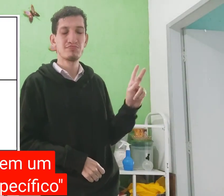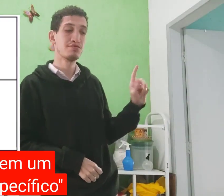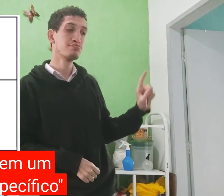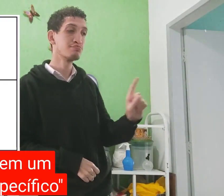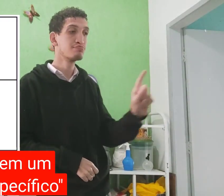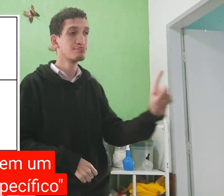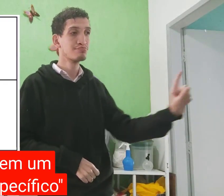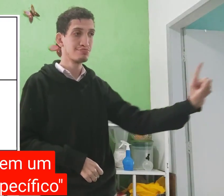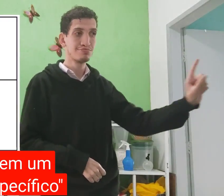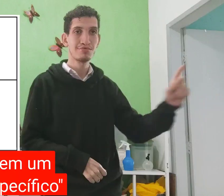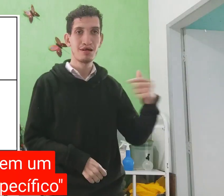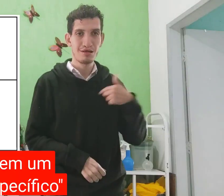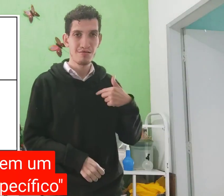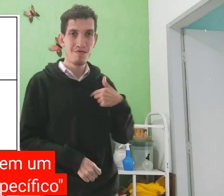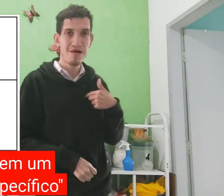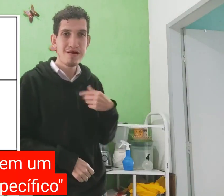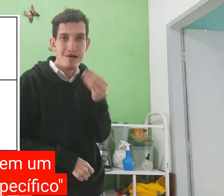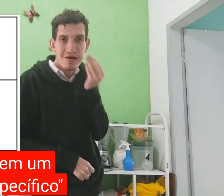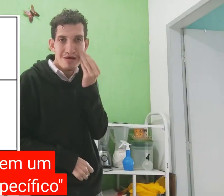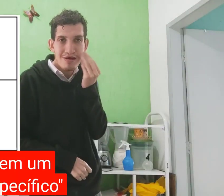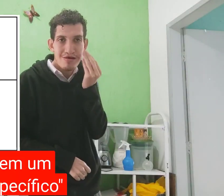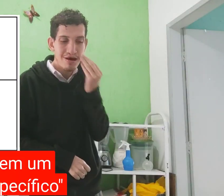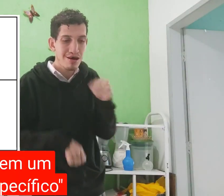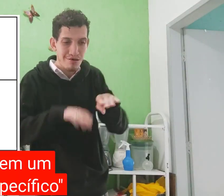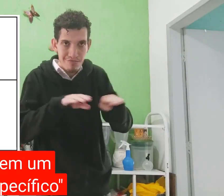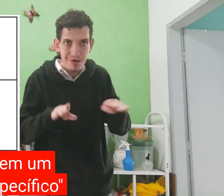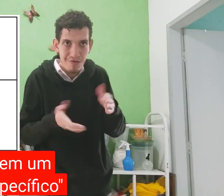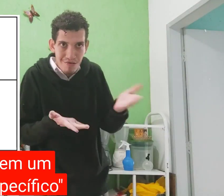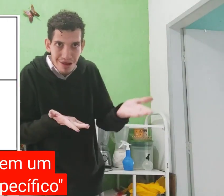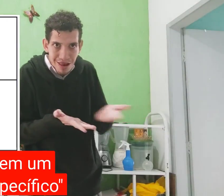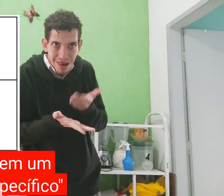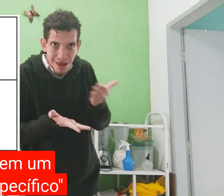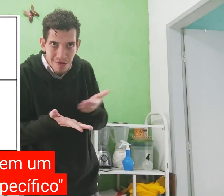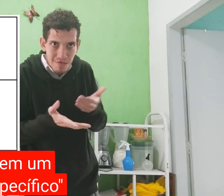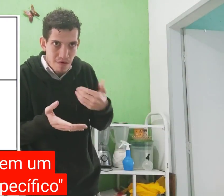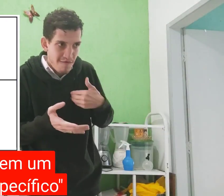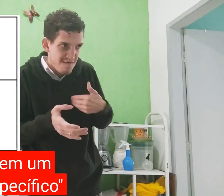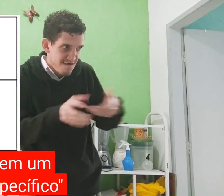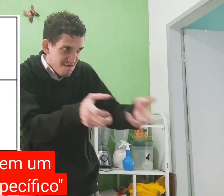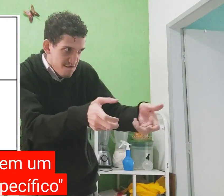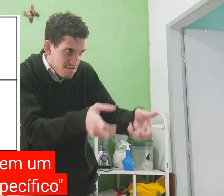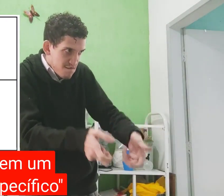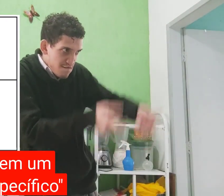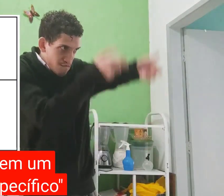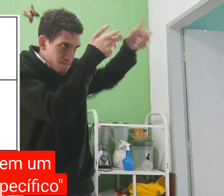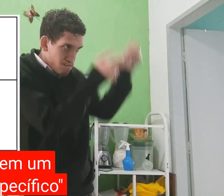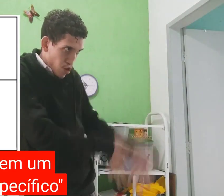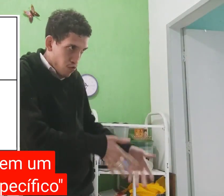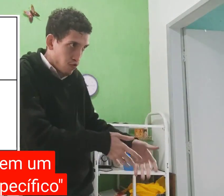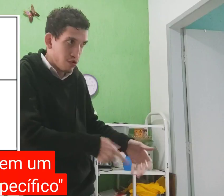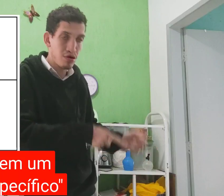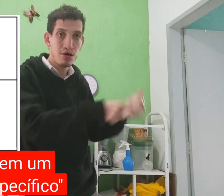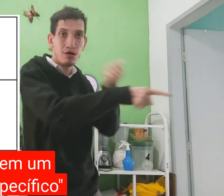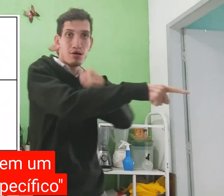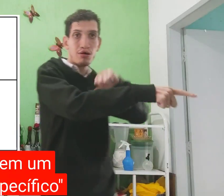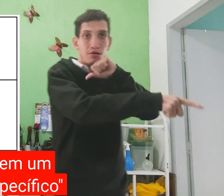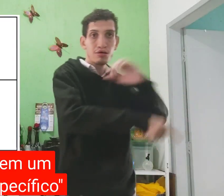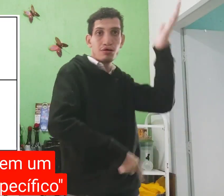como? Ok. Aí ela sai pra lá, eu testar na mesa um livro, aderto e eles rouem no chão.